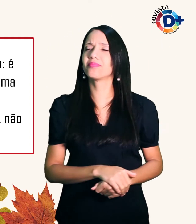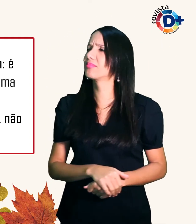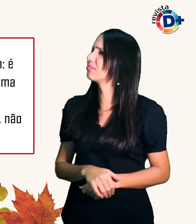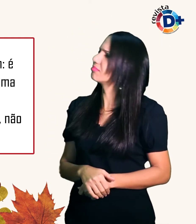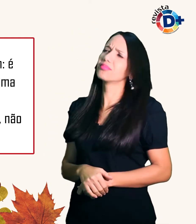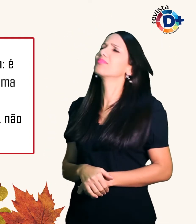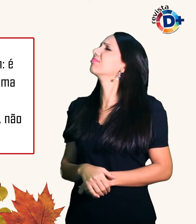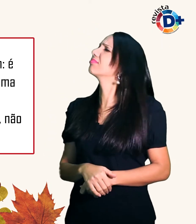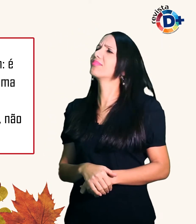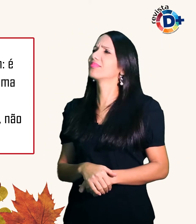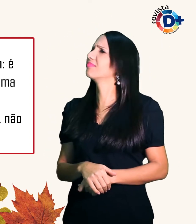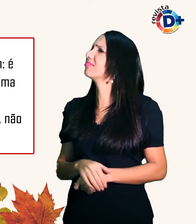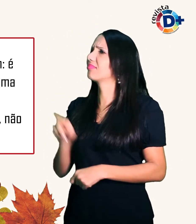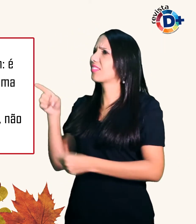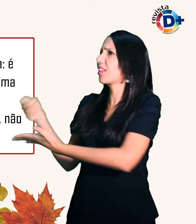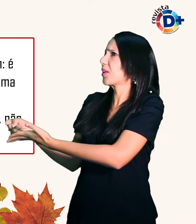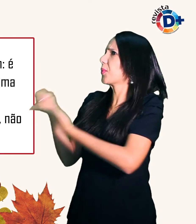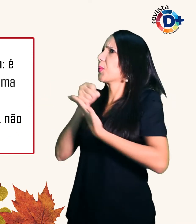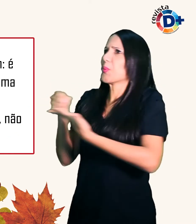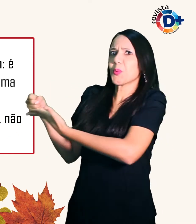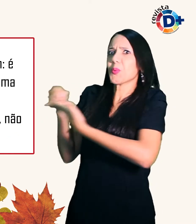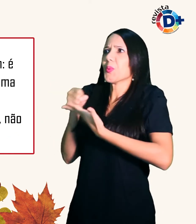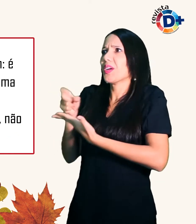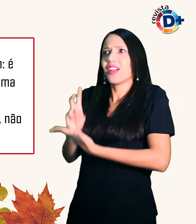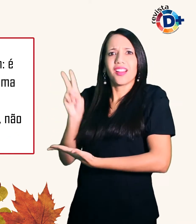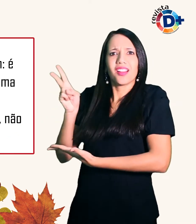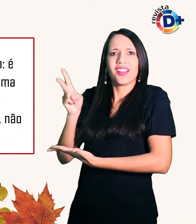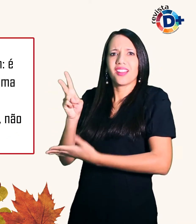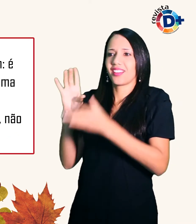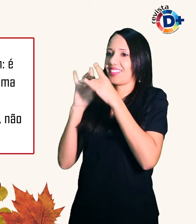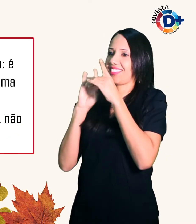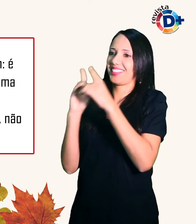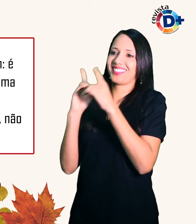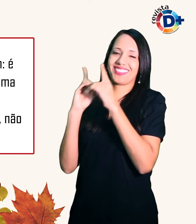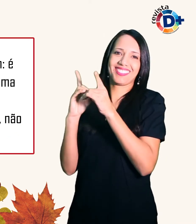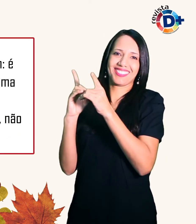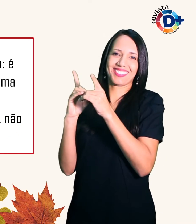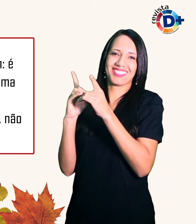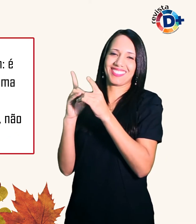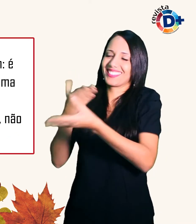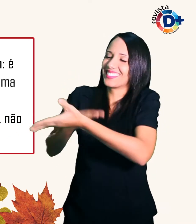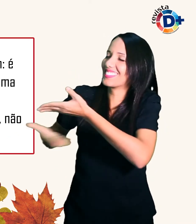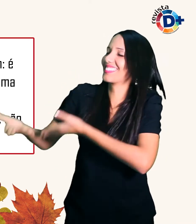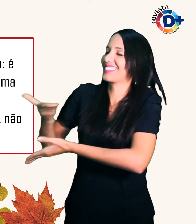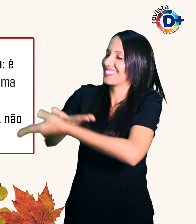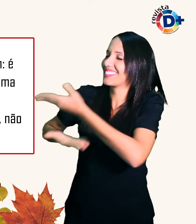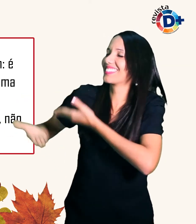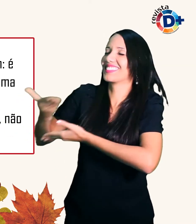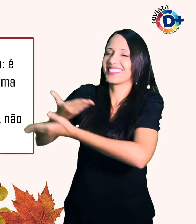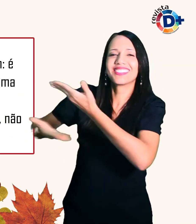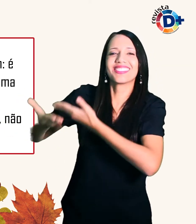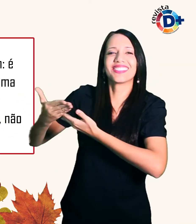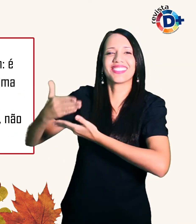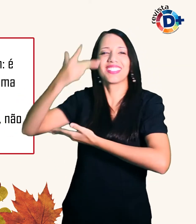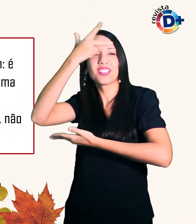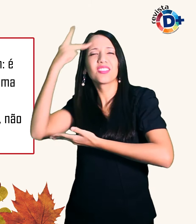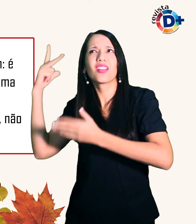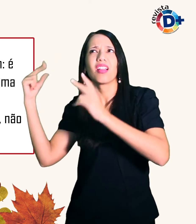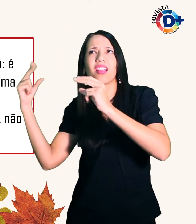que ele também faz muito por mim É um relacionamento portanto uma troca É uma coisa que as pessoas poderiam começar